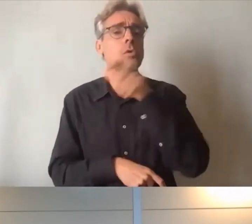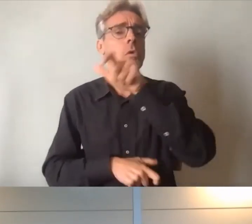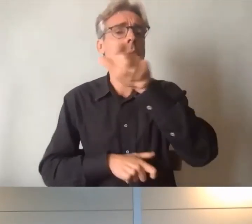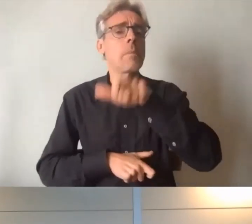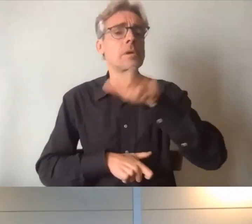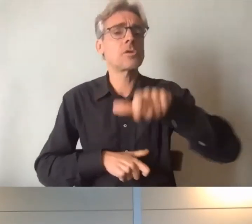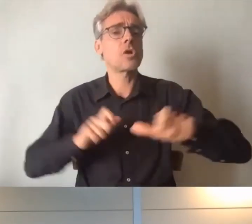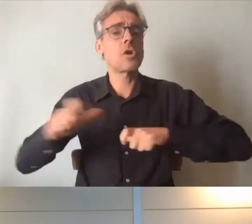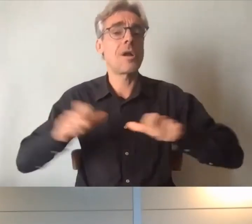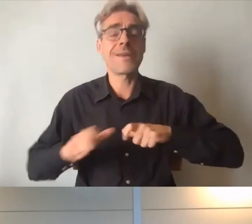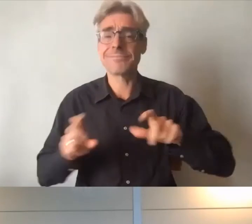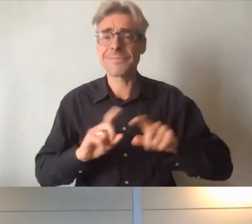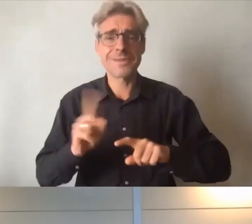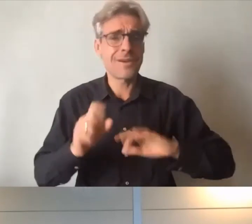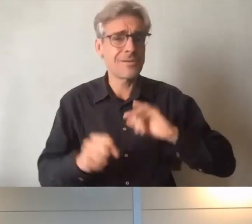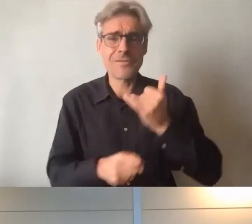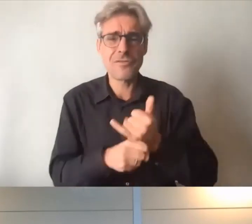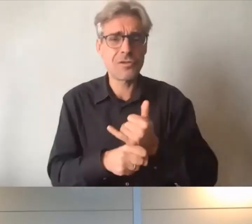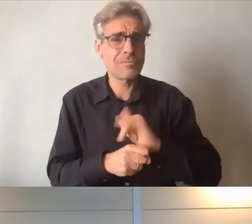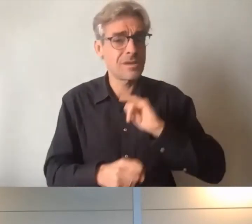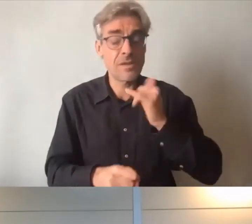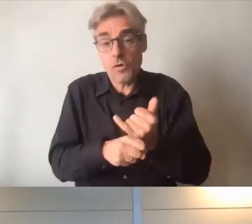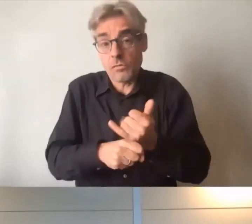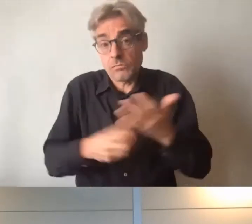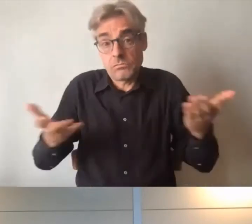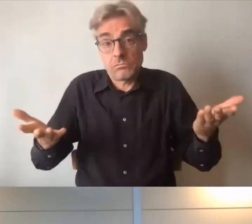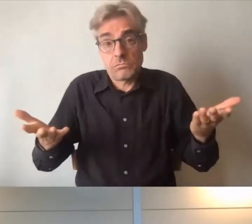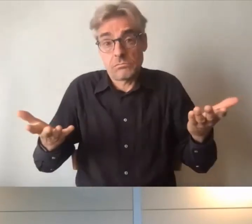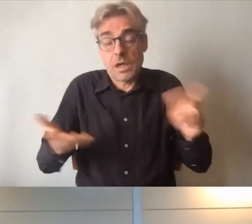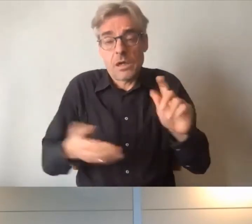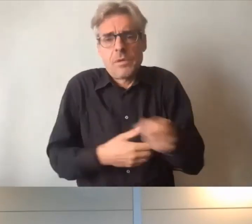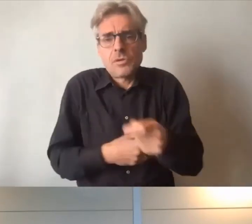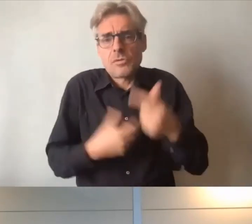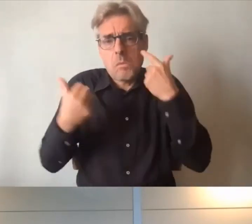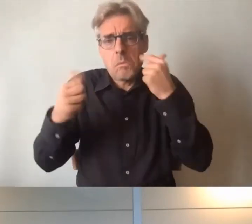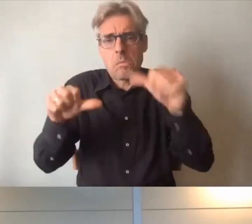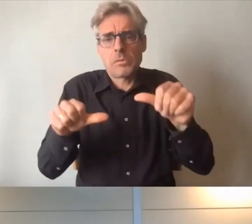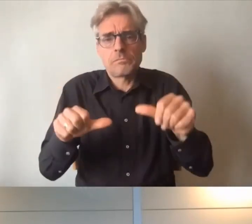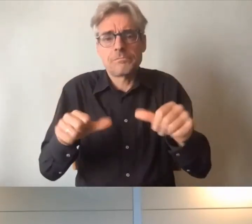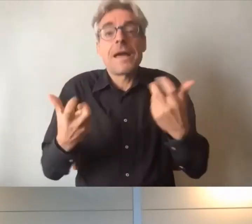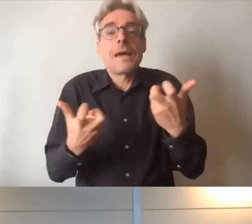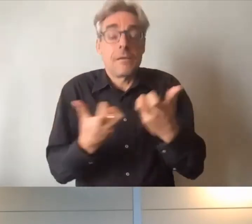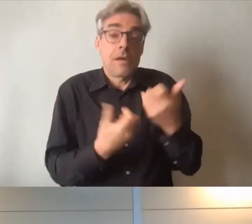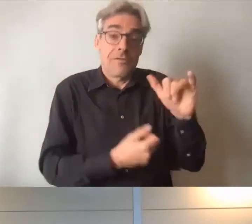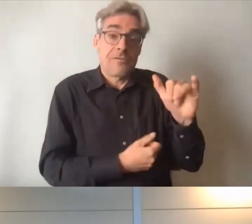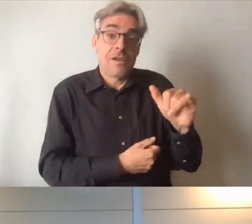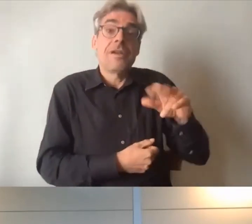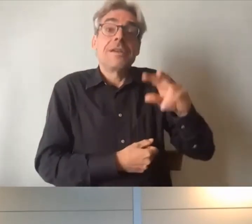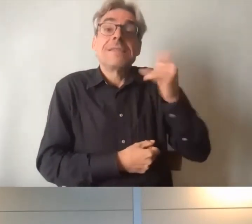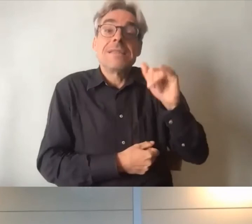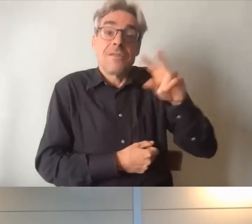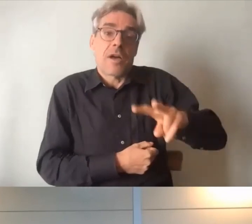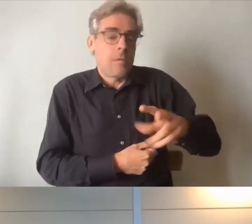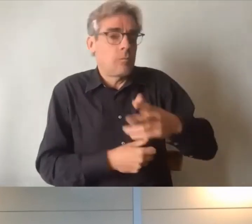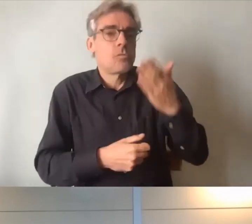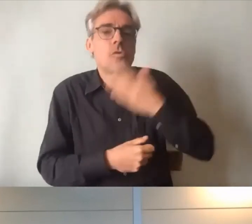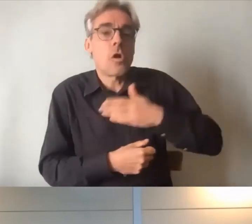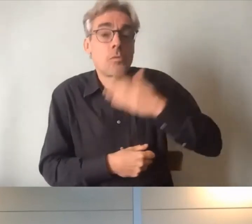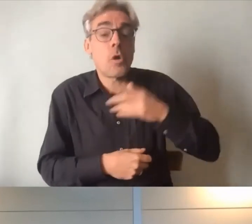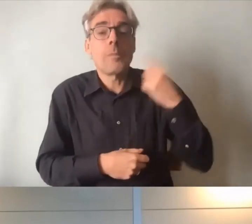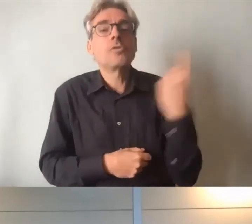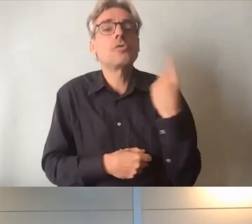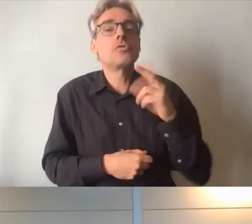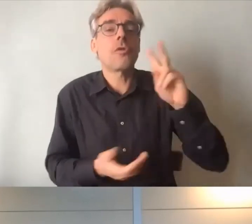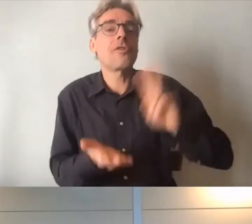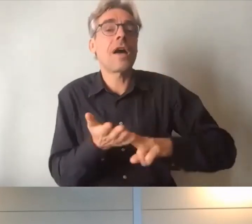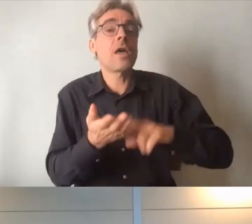travailleurs et bien simplement c'est pas vrai bien entendu quand c'est vrai c'est formidable mais ça n'est pas vrai